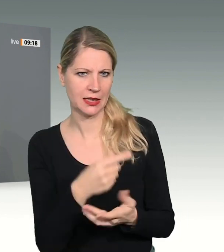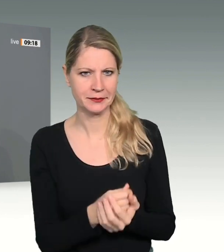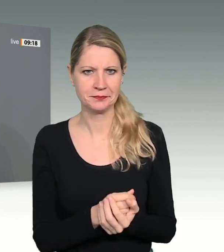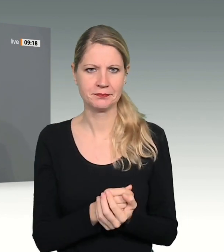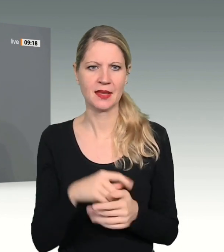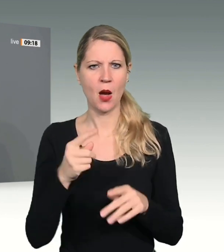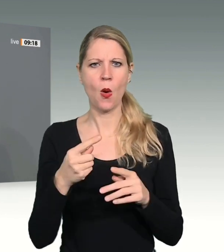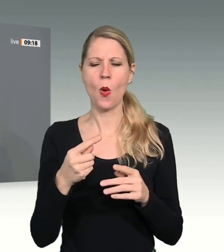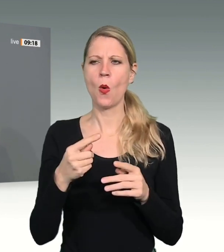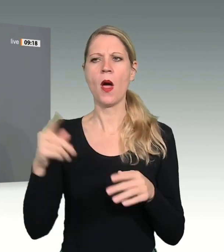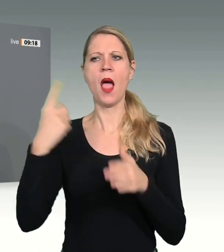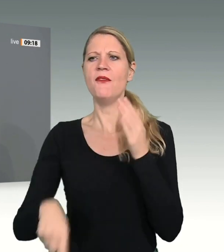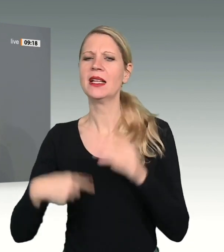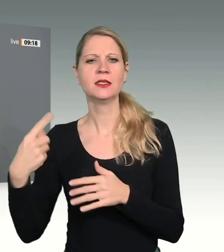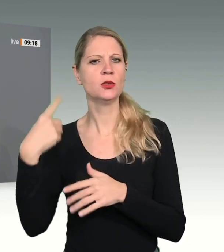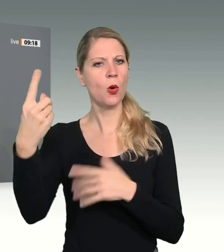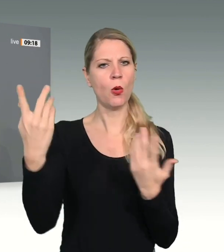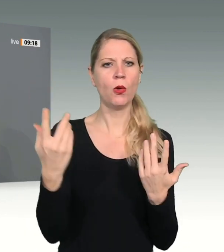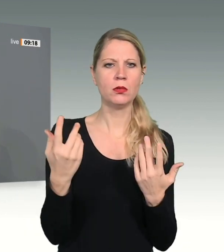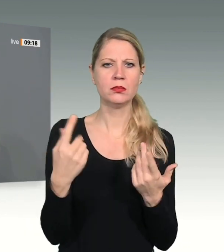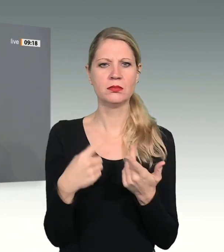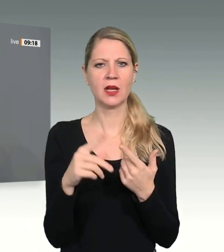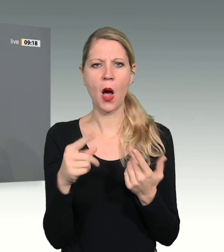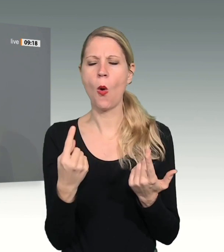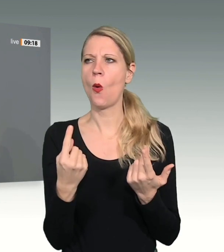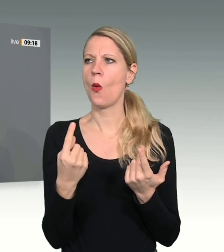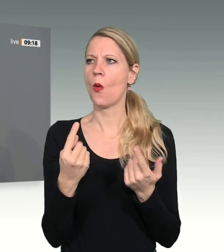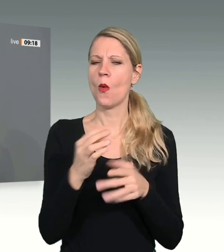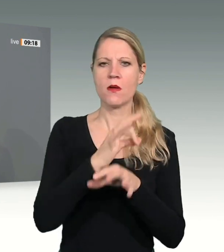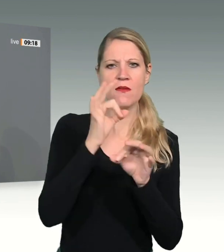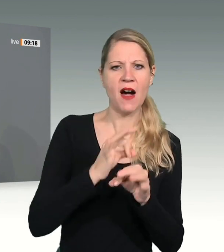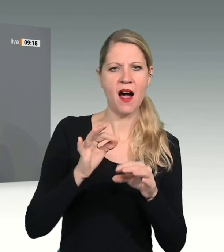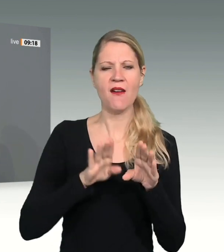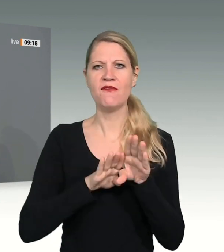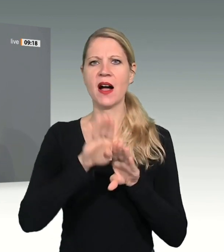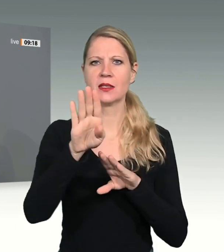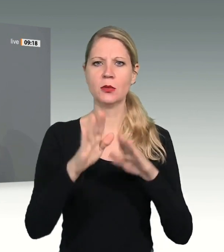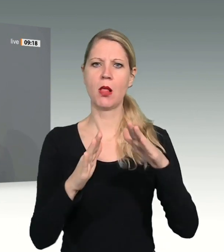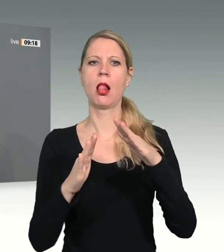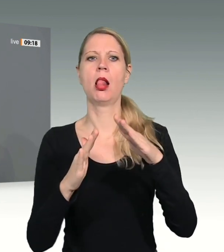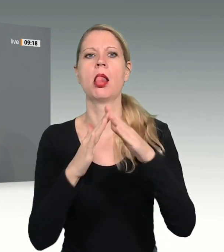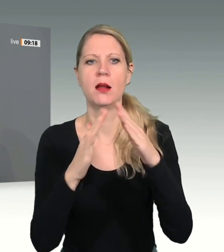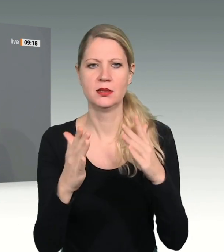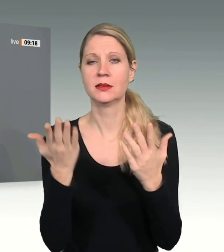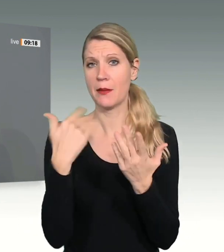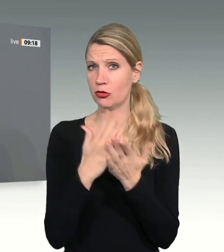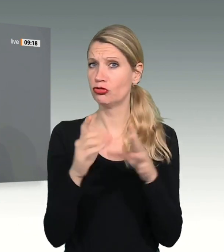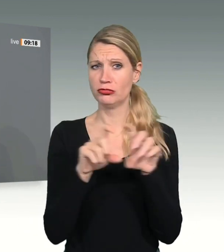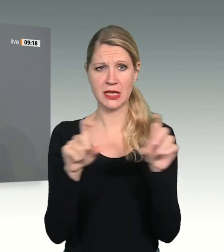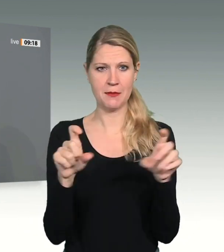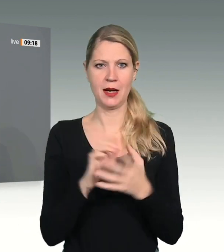Irgendwie hatten wir im Beifall unserer Anhänger im Wahlkampf gar nicht richtig mitbekommen,